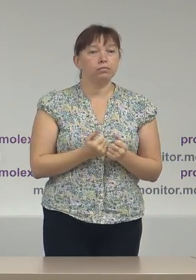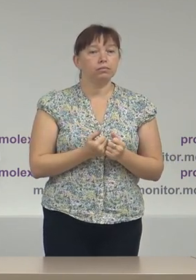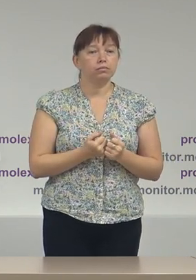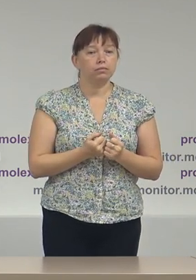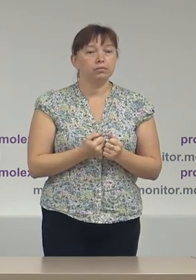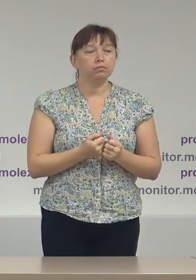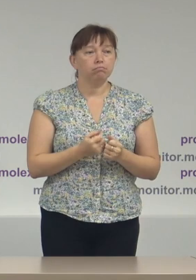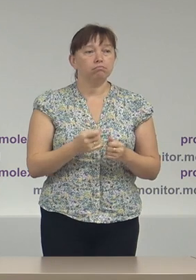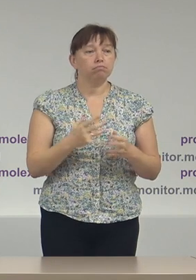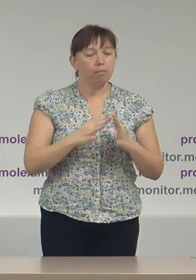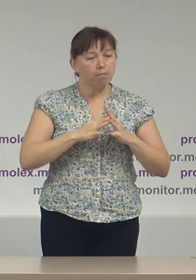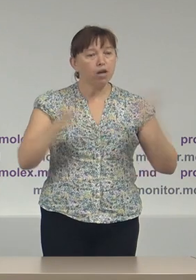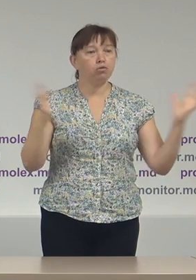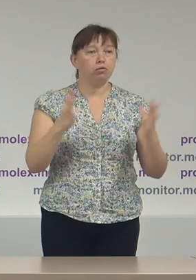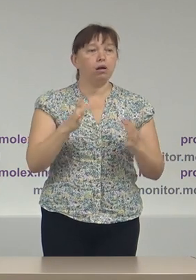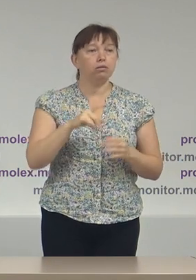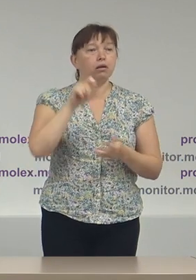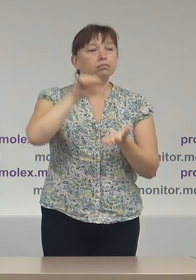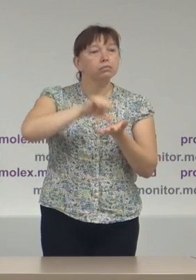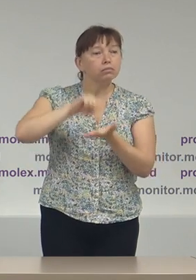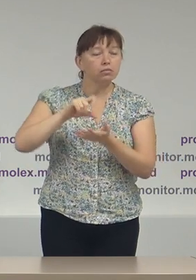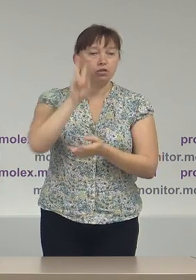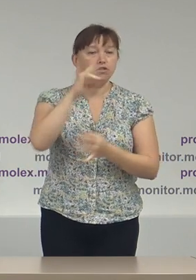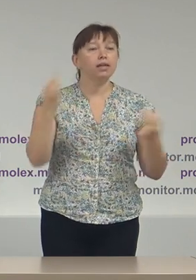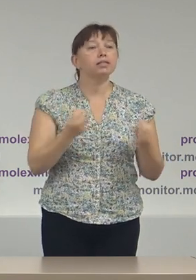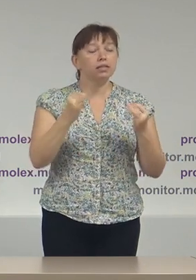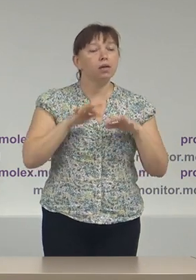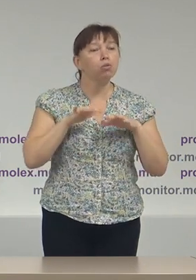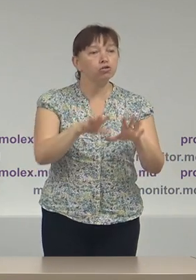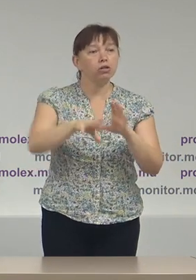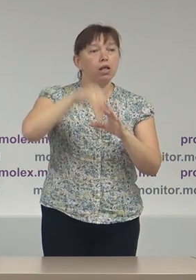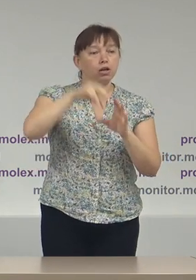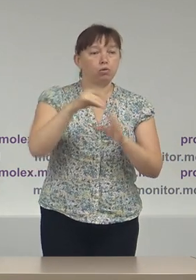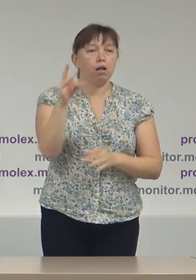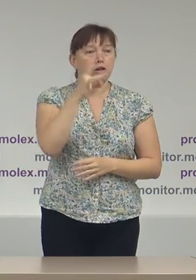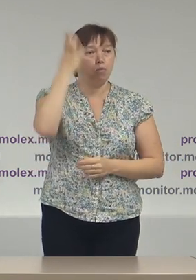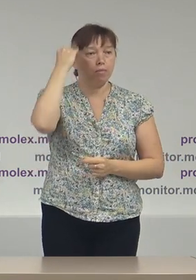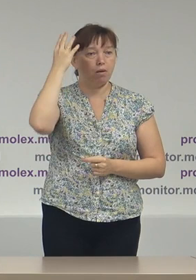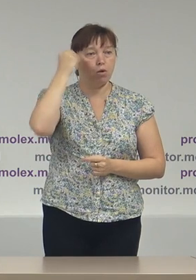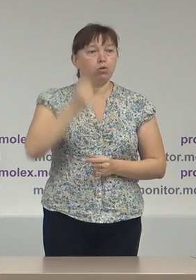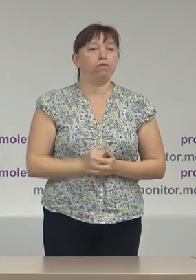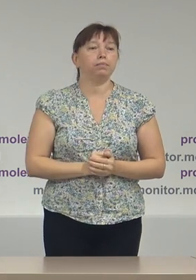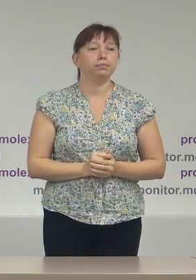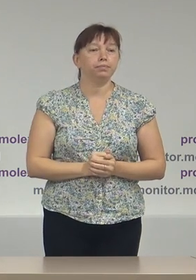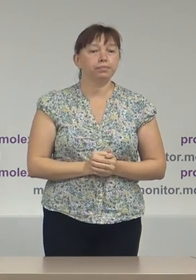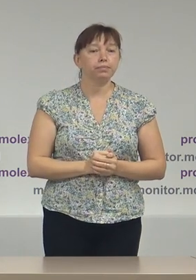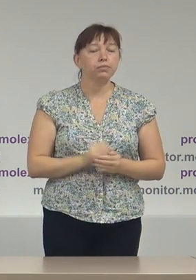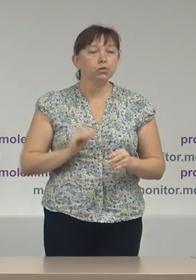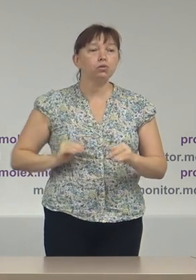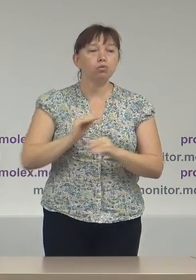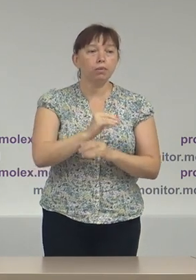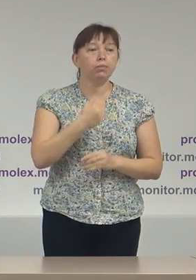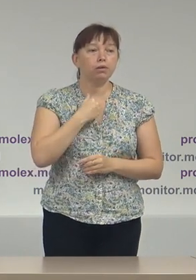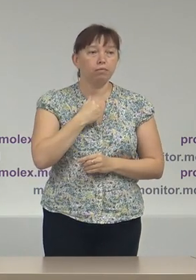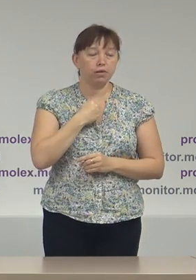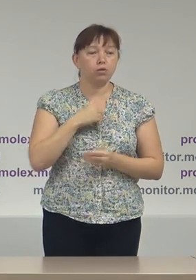practic majoritatea actorilor interesați de procesul electoral din Republica Moldova. Suplementar, vreau